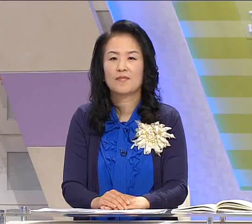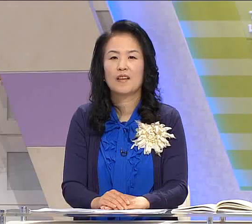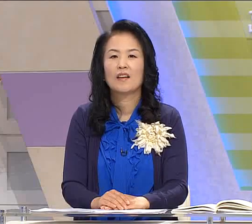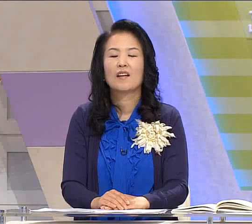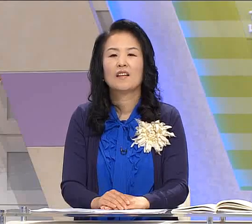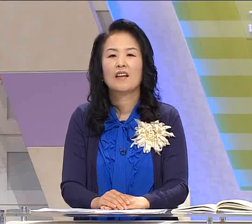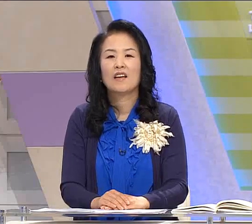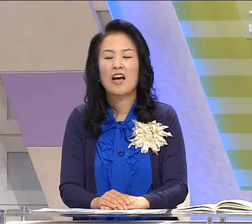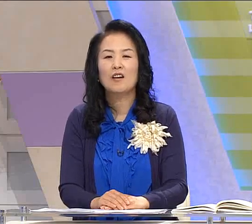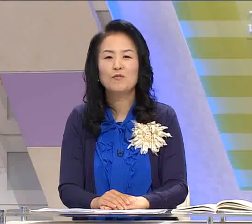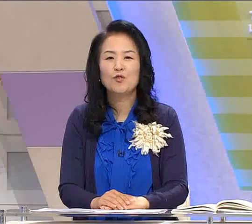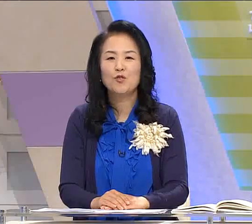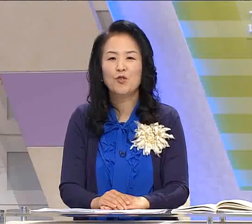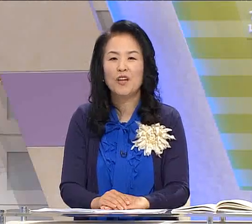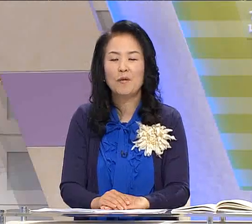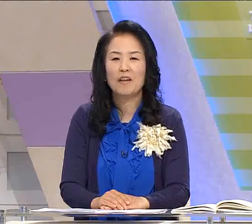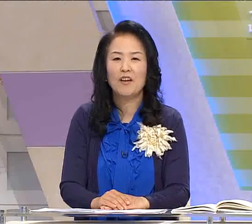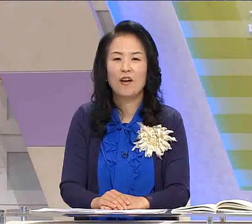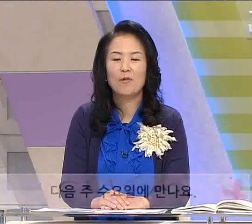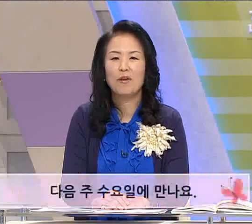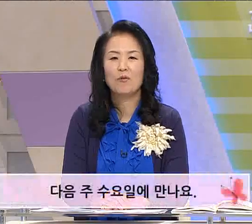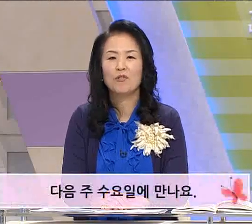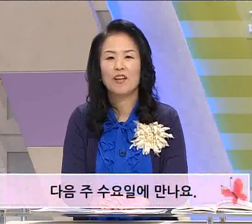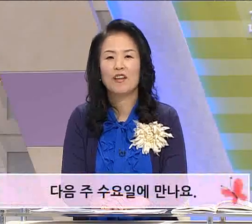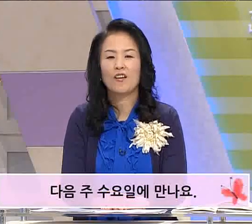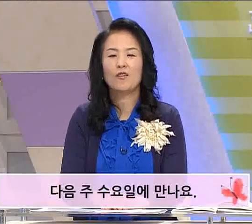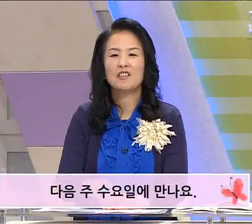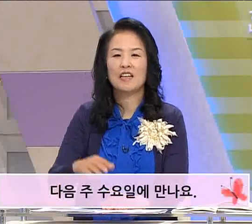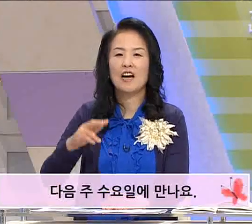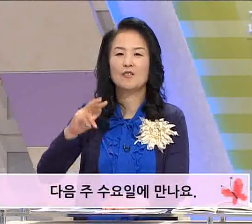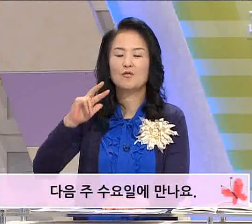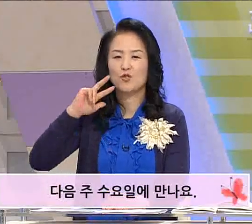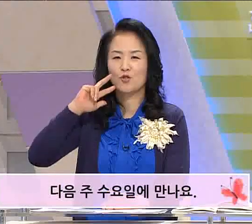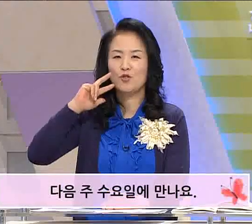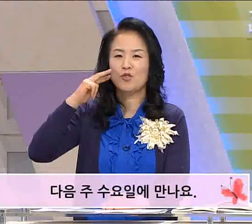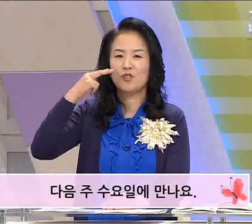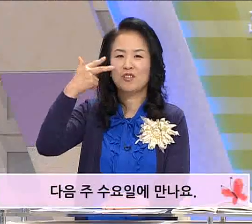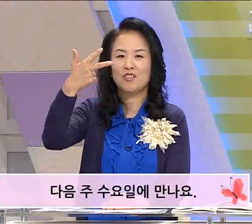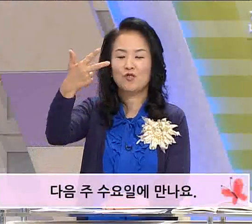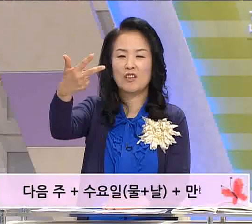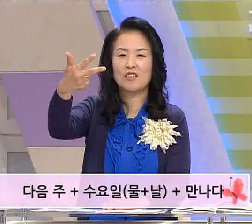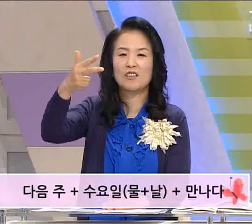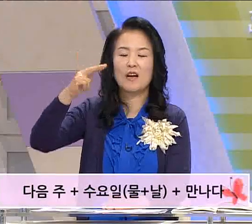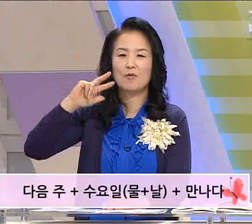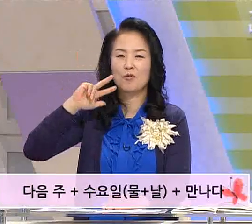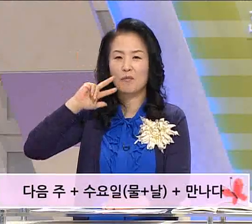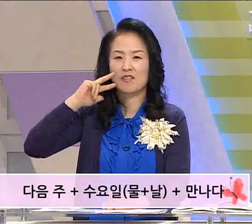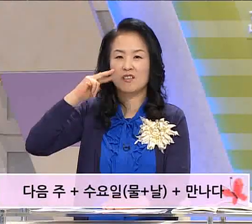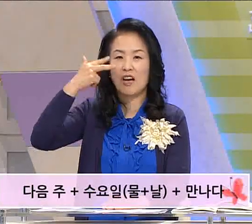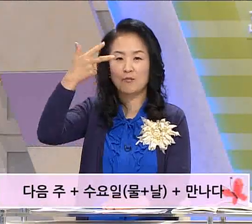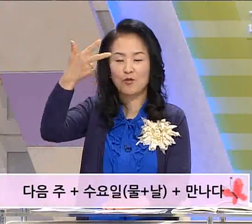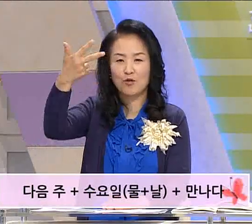네 다음주 수요일에 만나요 한번 배워볼텐데요. 자 다음주 지수자 7을 앞으로 내밀어서 다음주